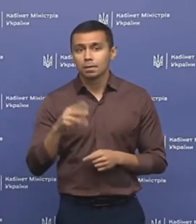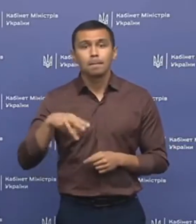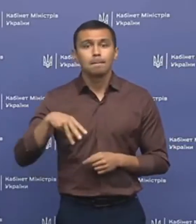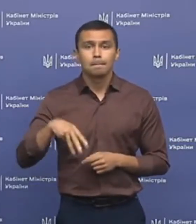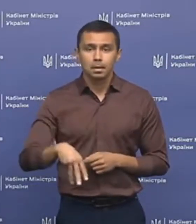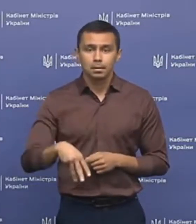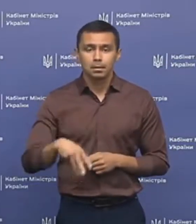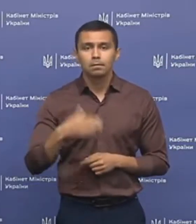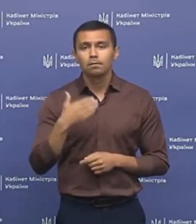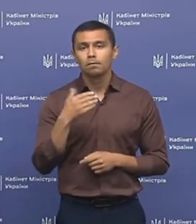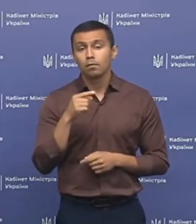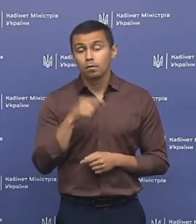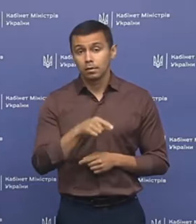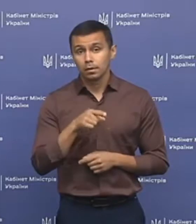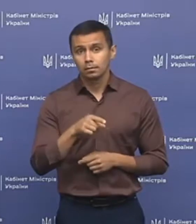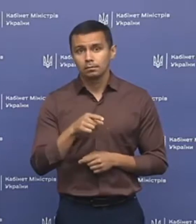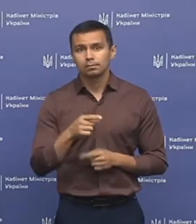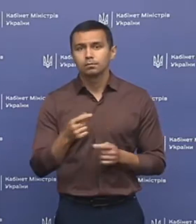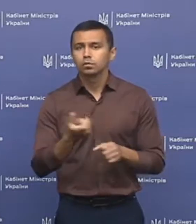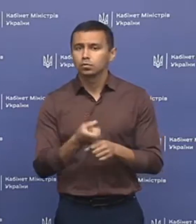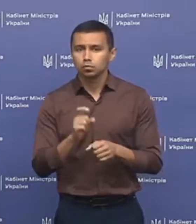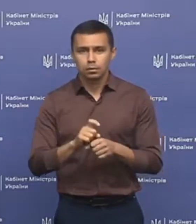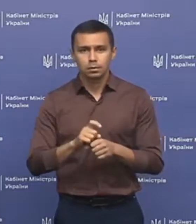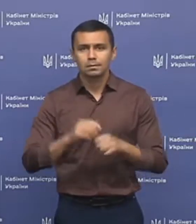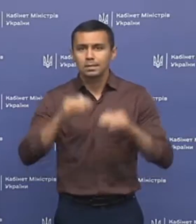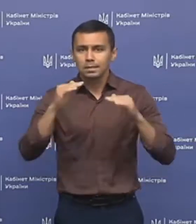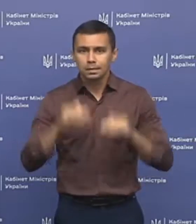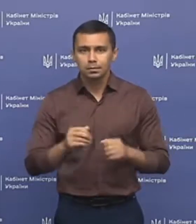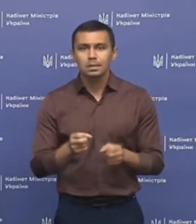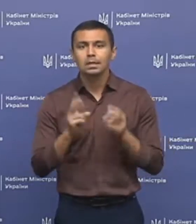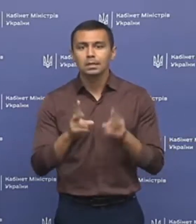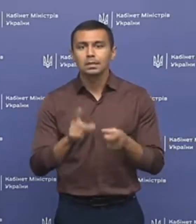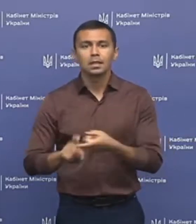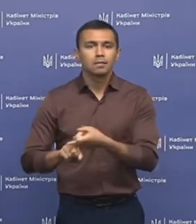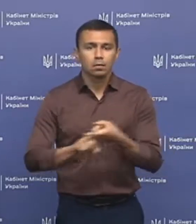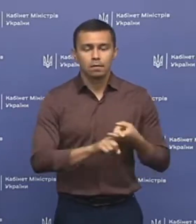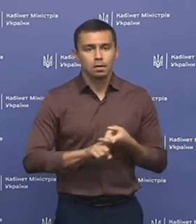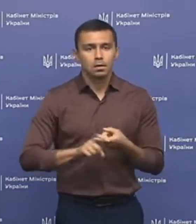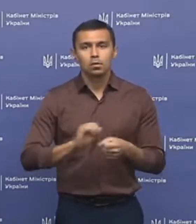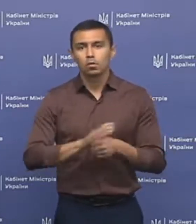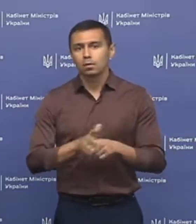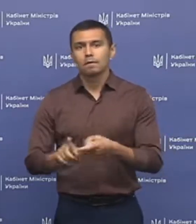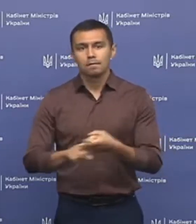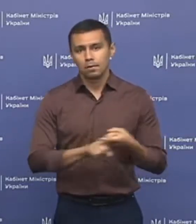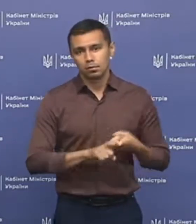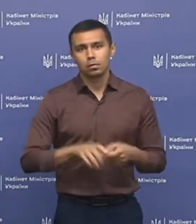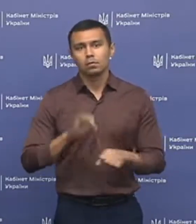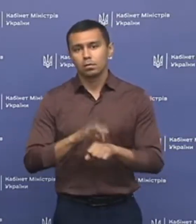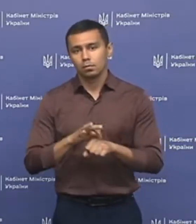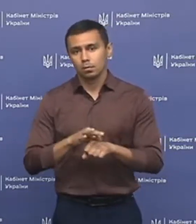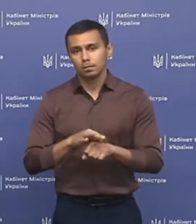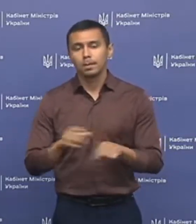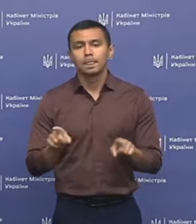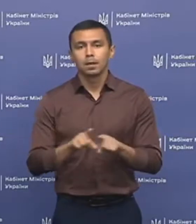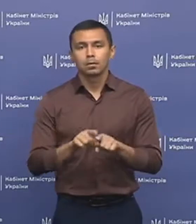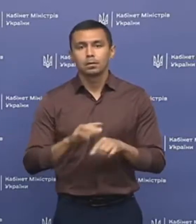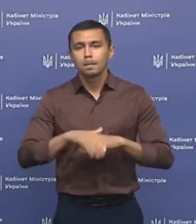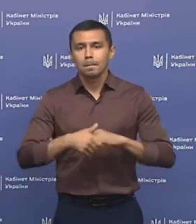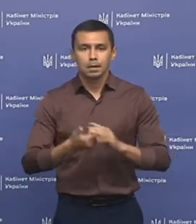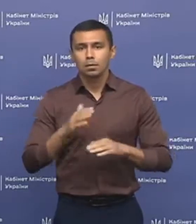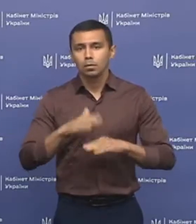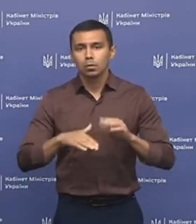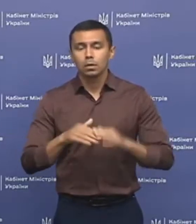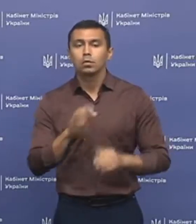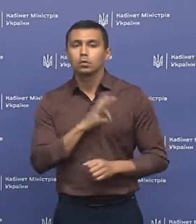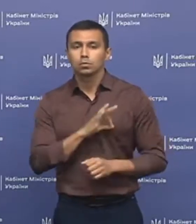метра, вони суттєво знижують ризик інфікування коронавірусної хвороби. Також мити руки